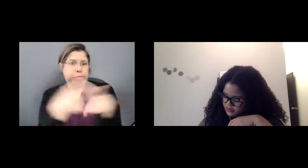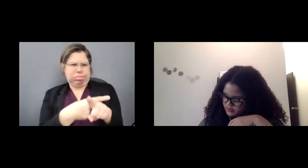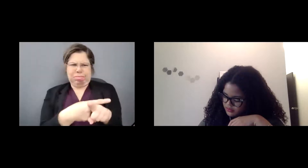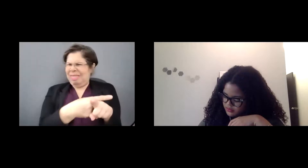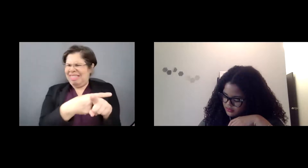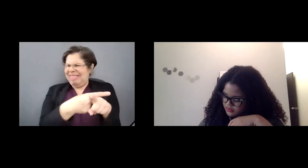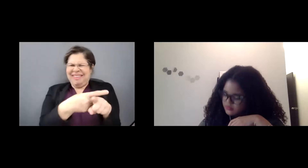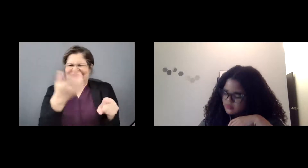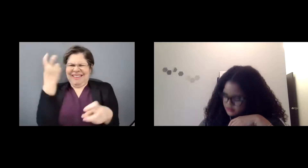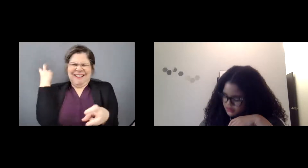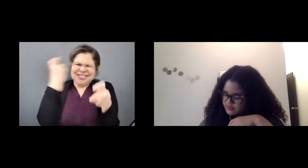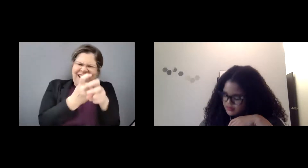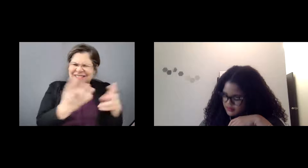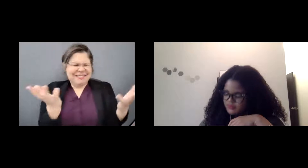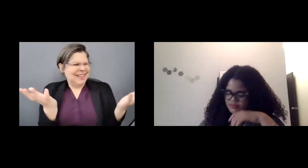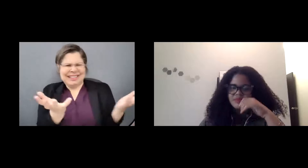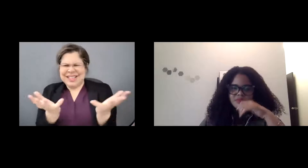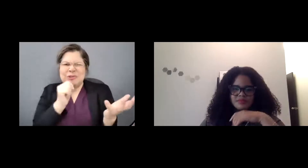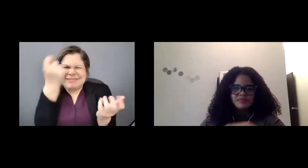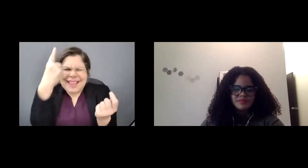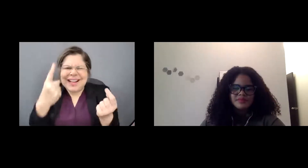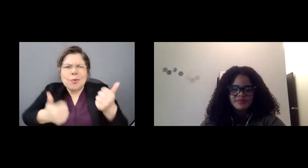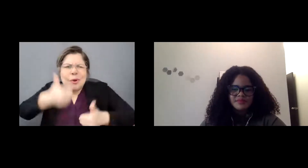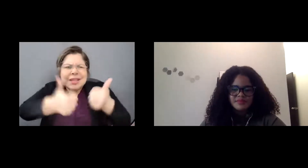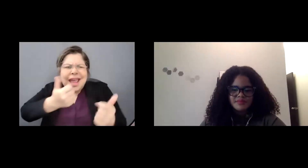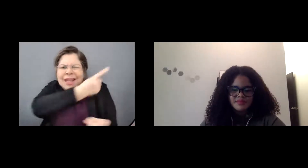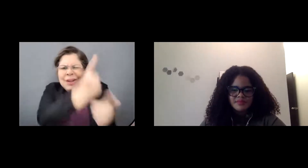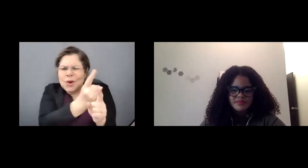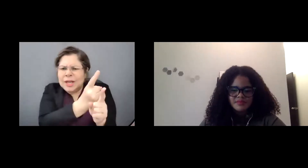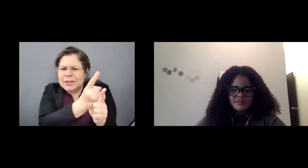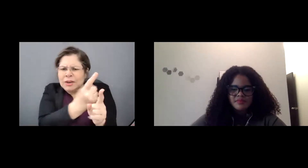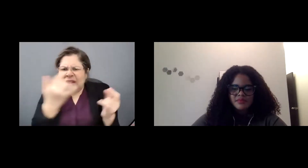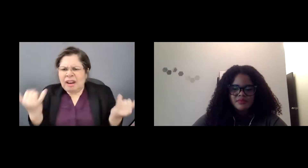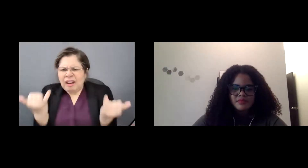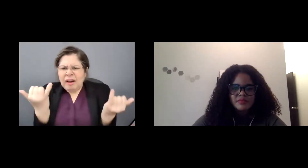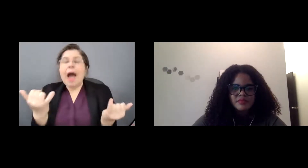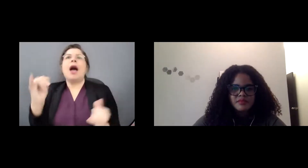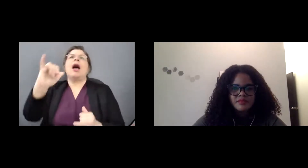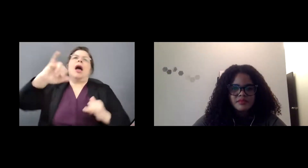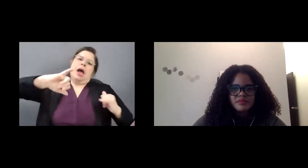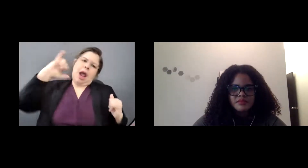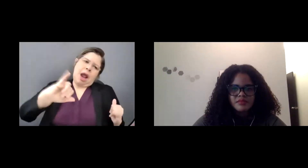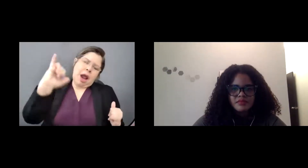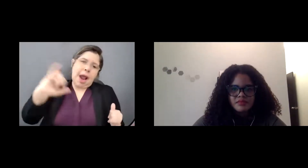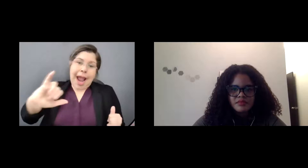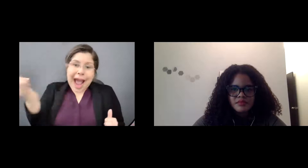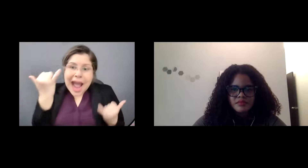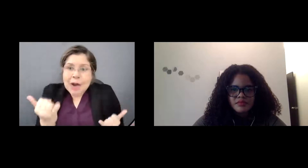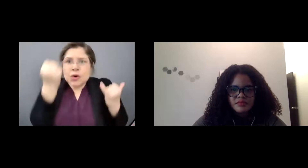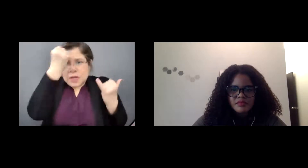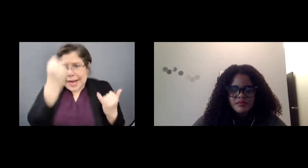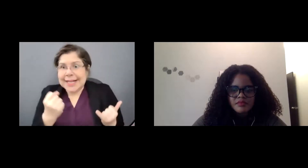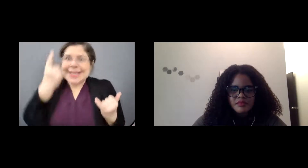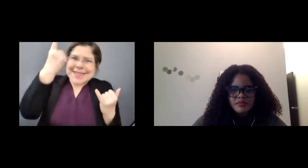besarnos, pero para llegar ahí tenemos que cumplir, como los nenes pequeños cuando van al gestar, que uno les enseña una